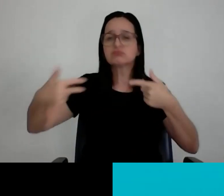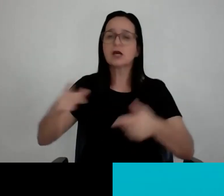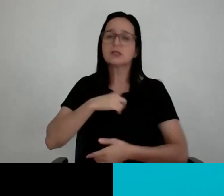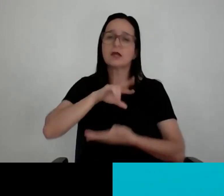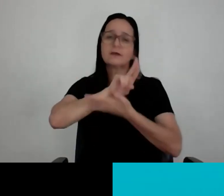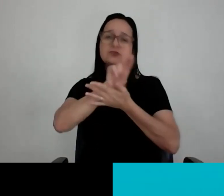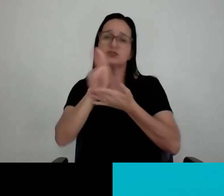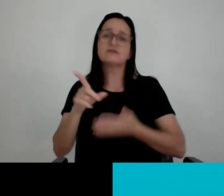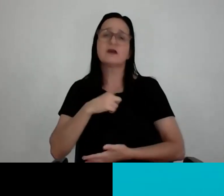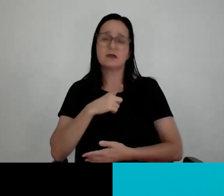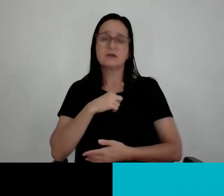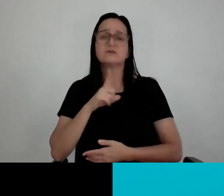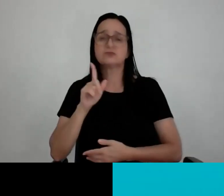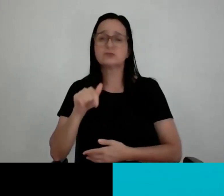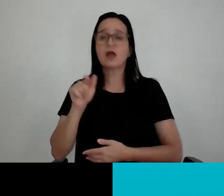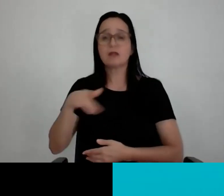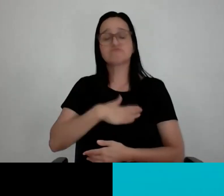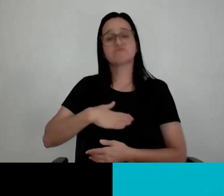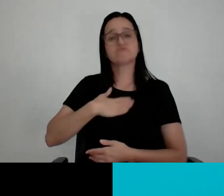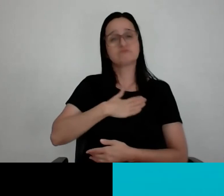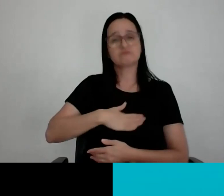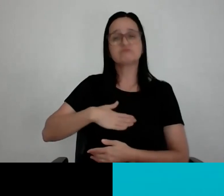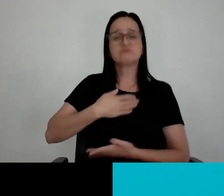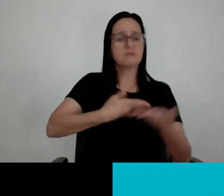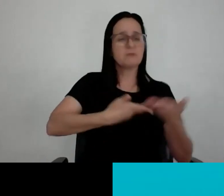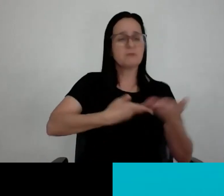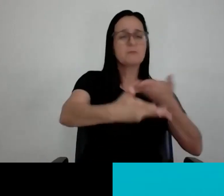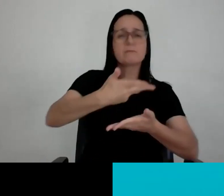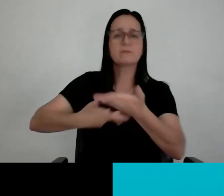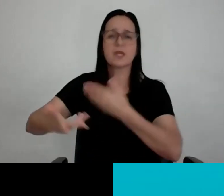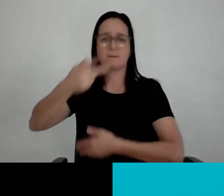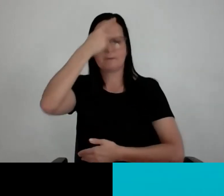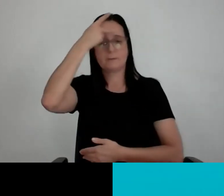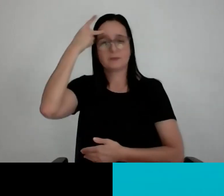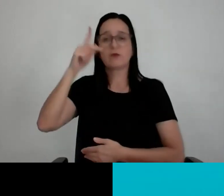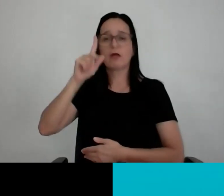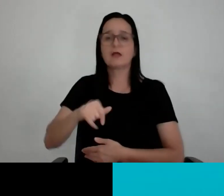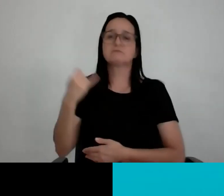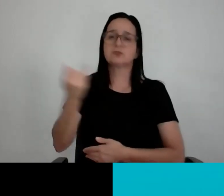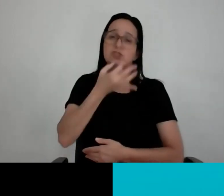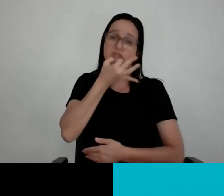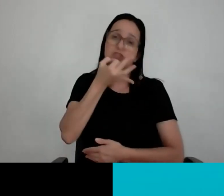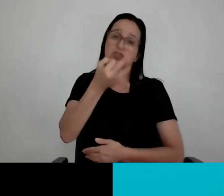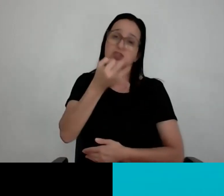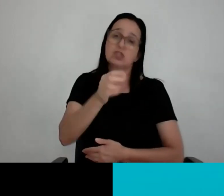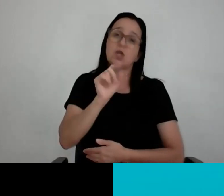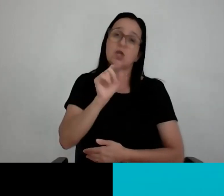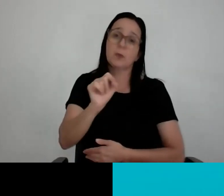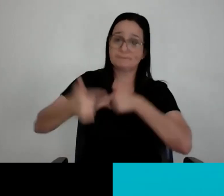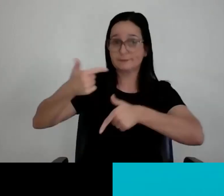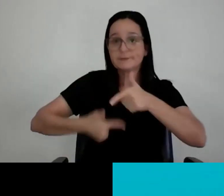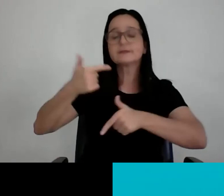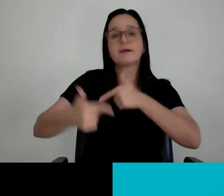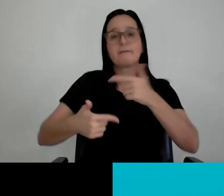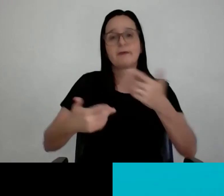prazer, tinha uma relação com as pessoas, entendeu? Então, essa é a dica. A dica é trabalhar com muita vontade, com prazer e saber se